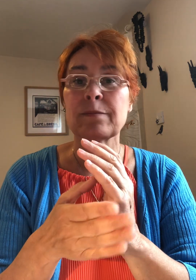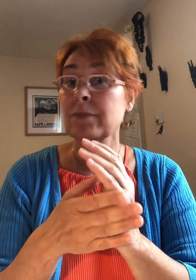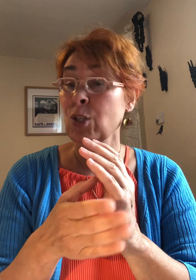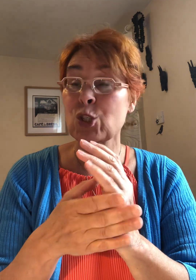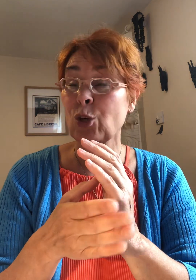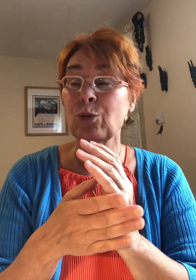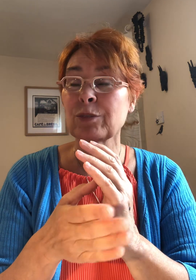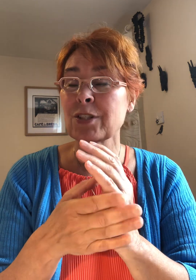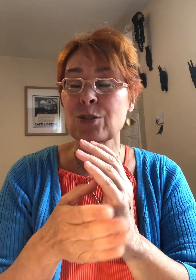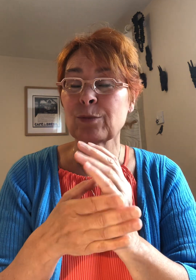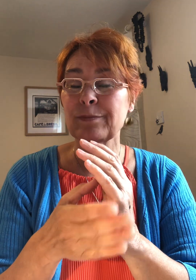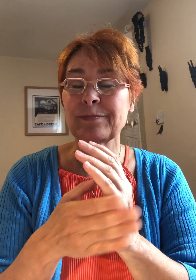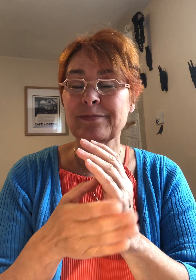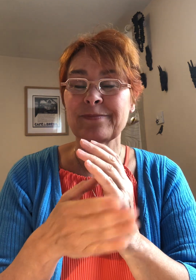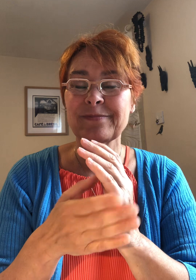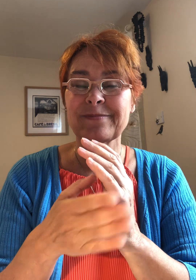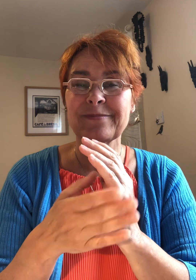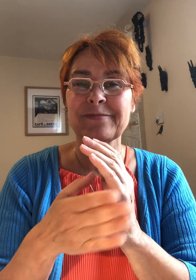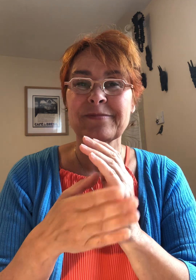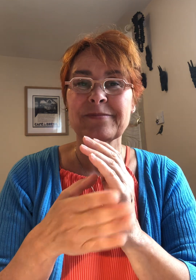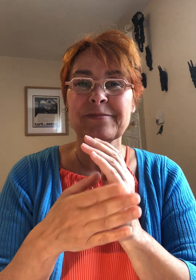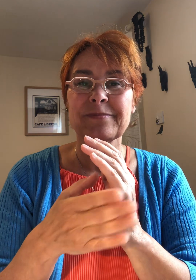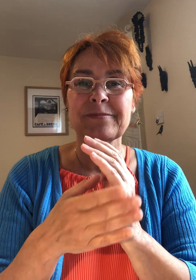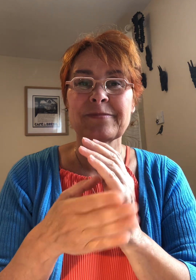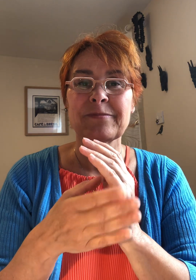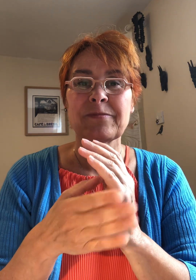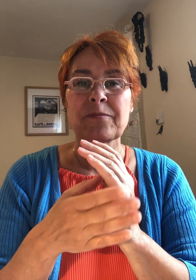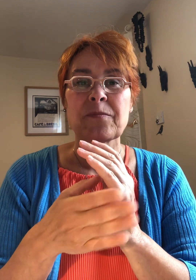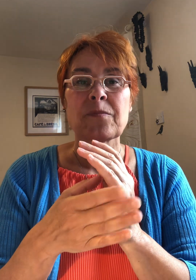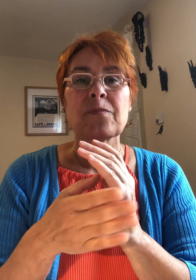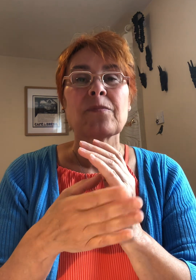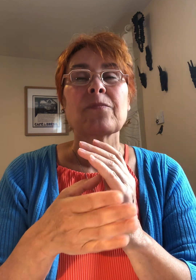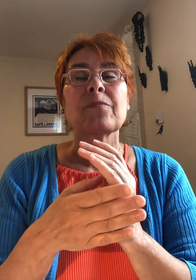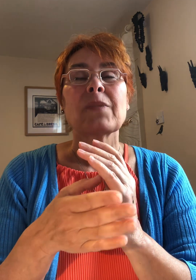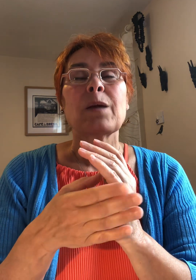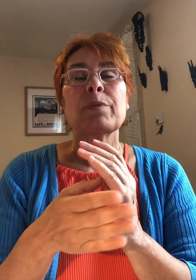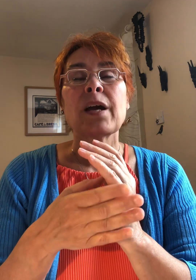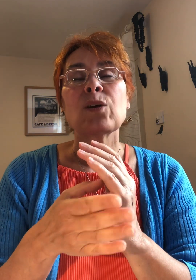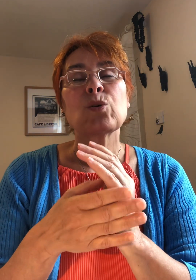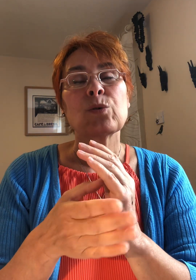sans condition bien que